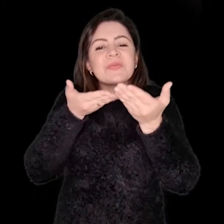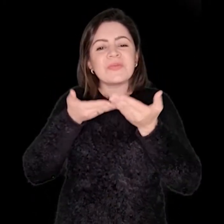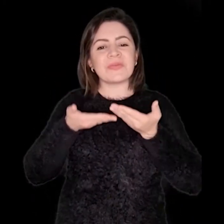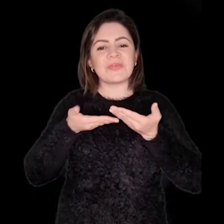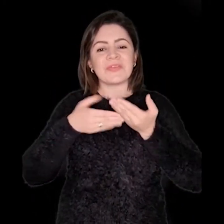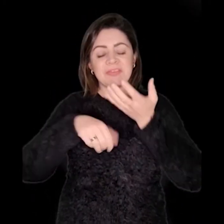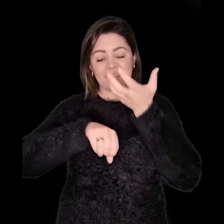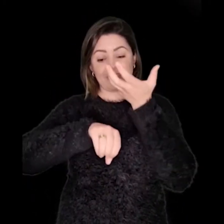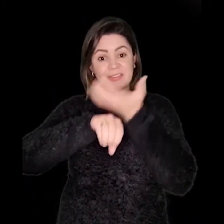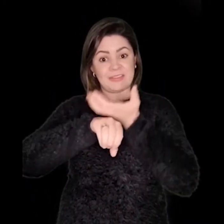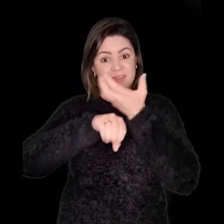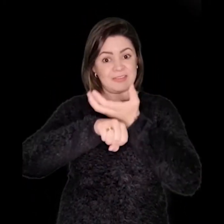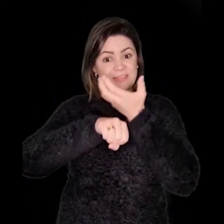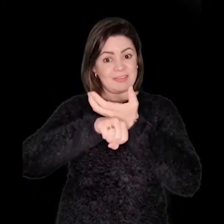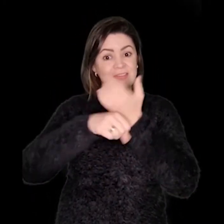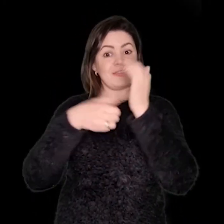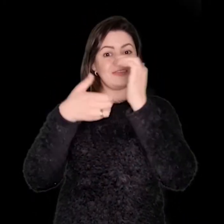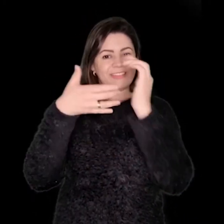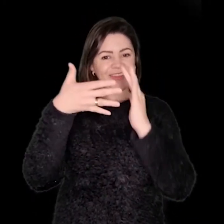-vindos à disciplina de Libras.